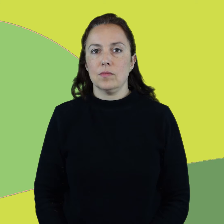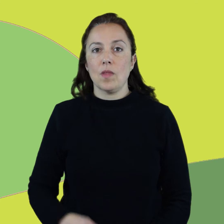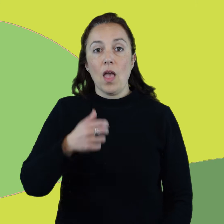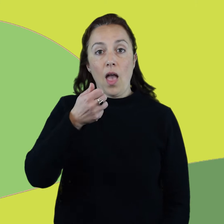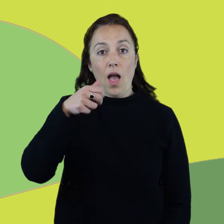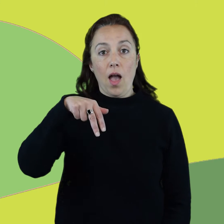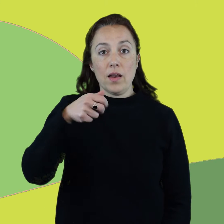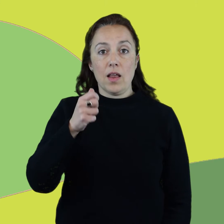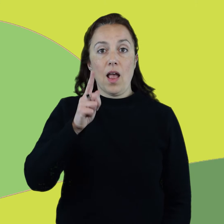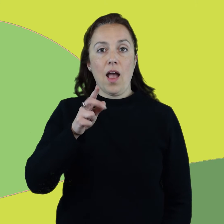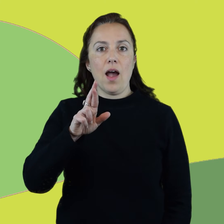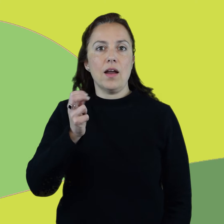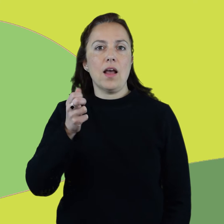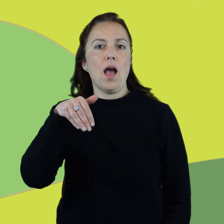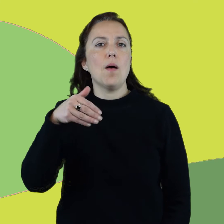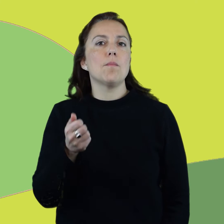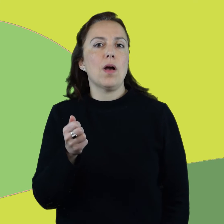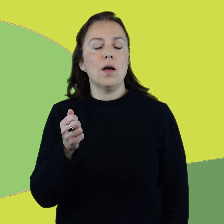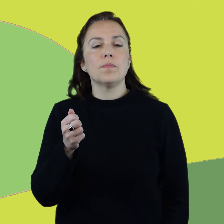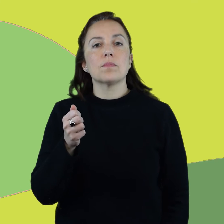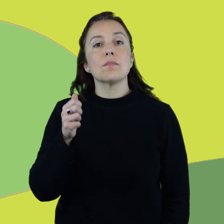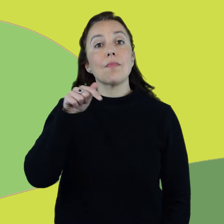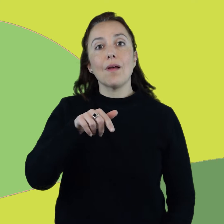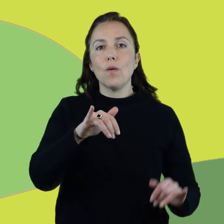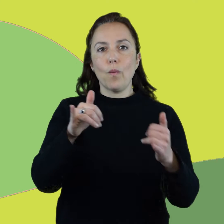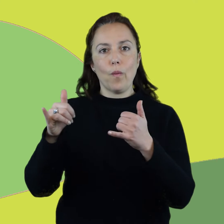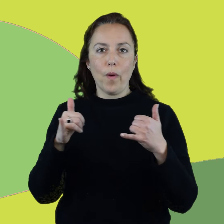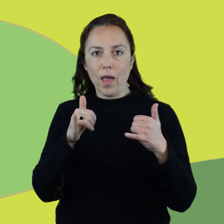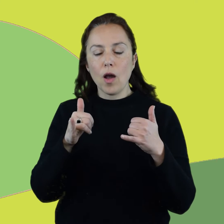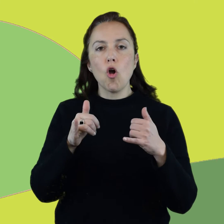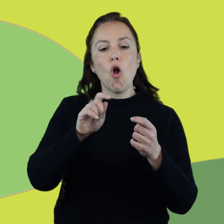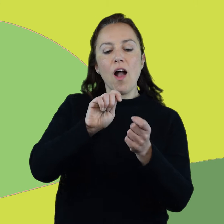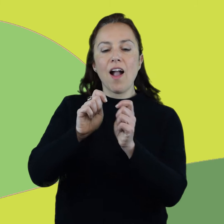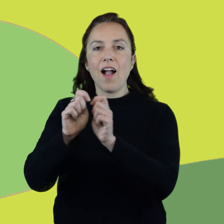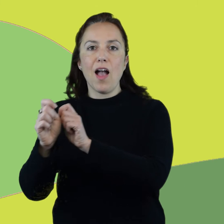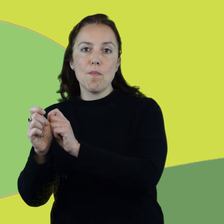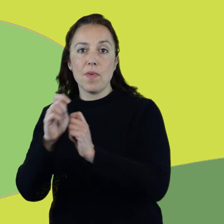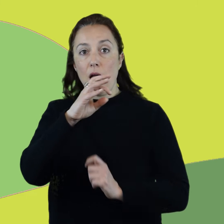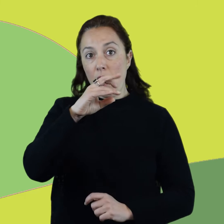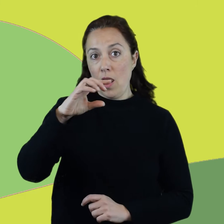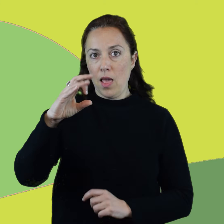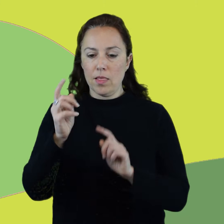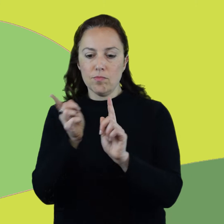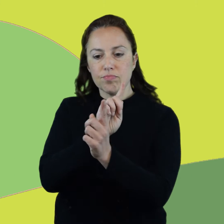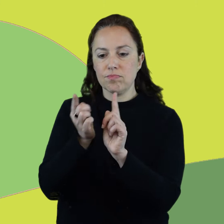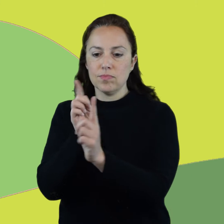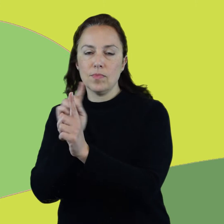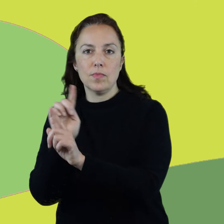Anagrama es un juego en el que cambia el orden de las letras de una palabra